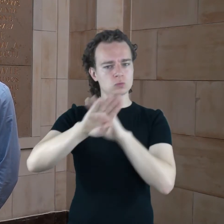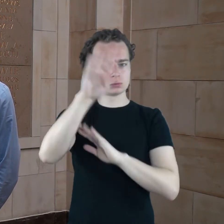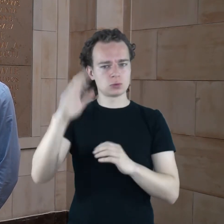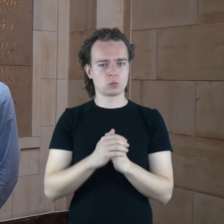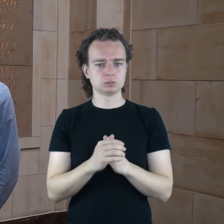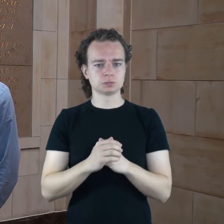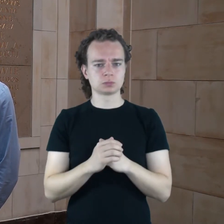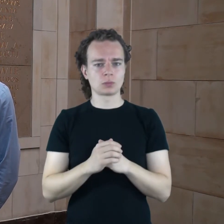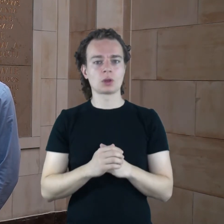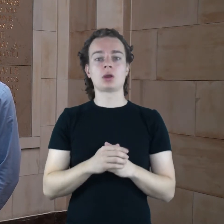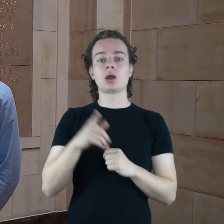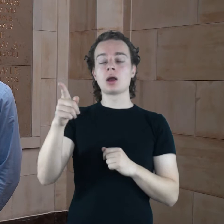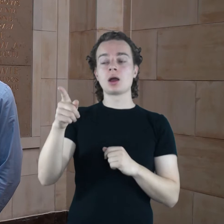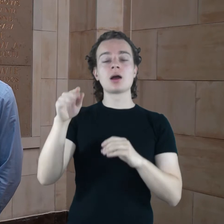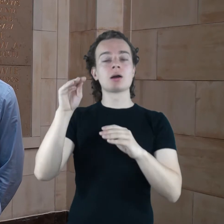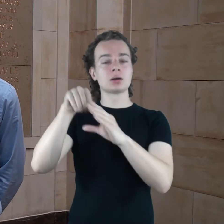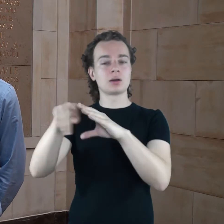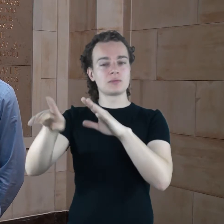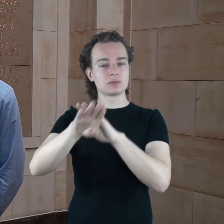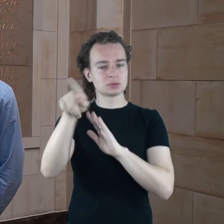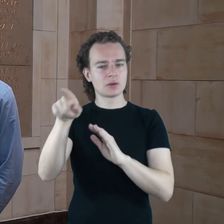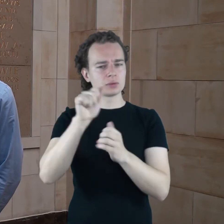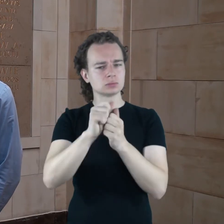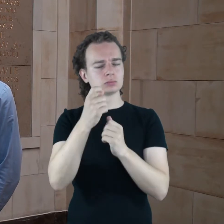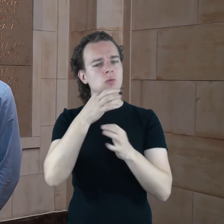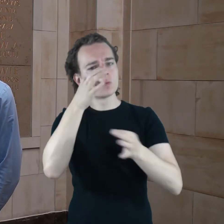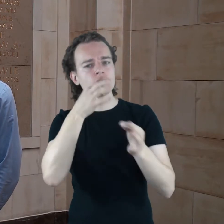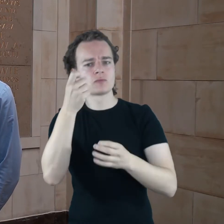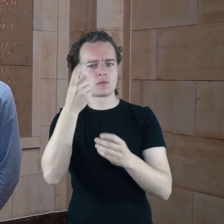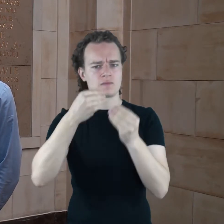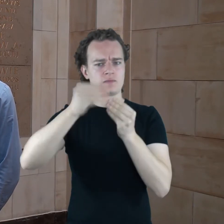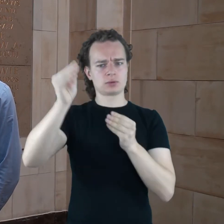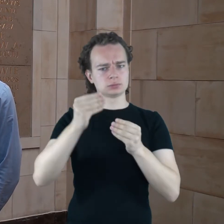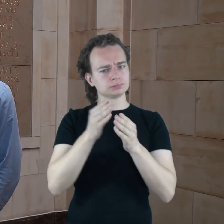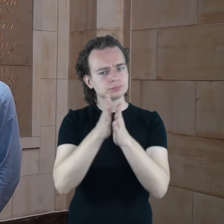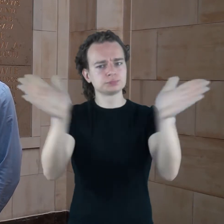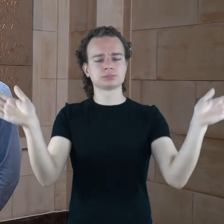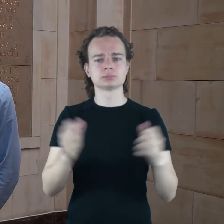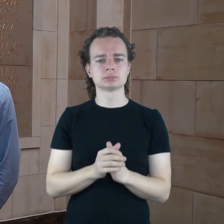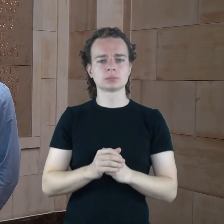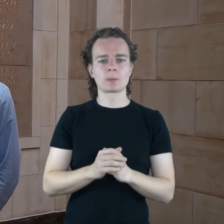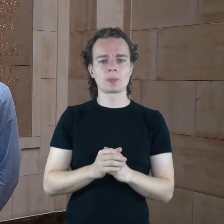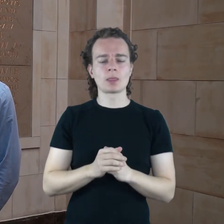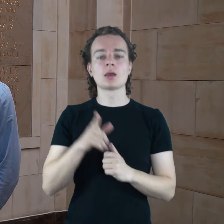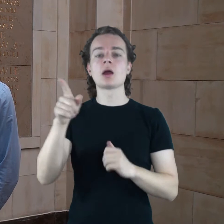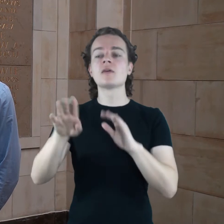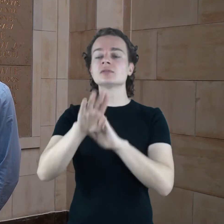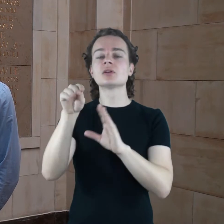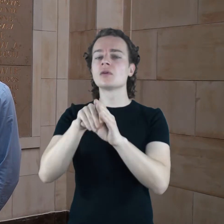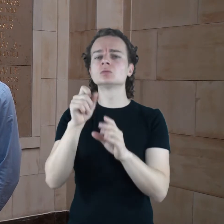ta wystawa gromadząca projekty architektoniczne, fotografie dokumentujące